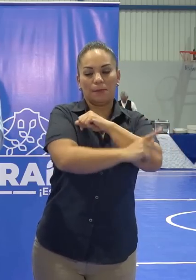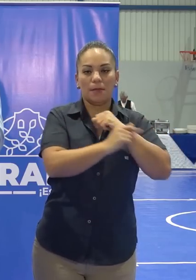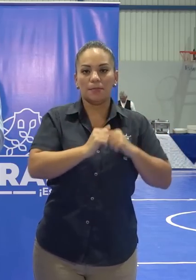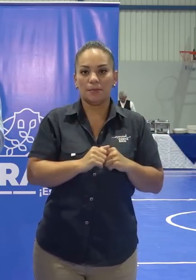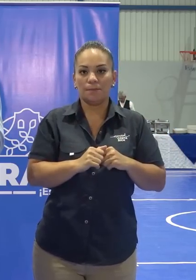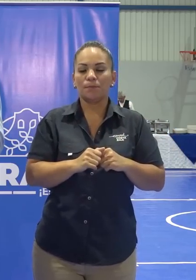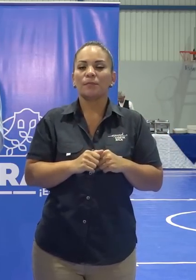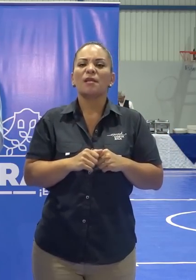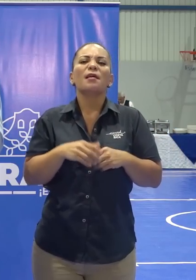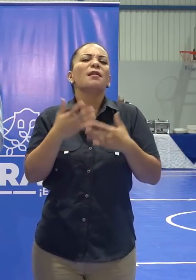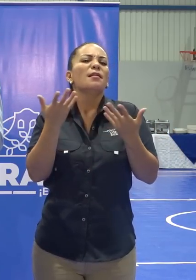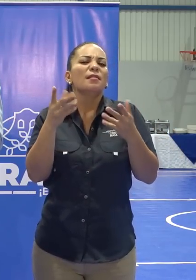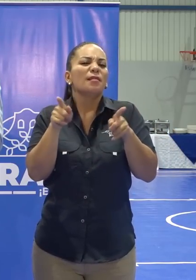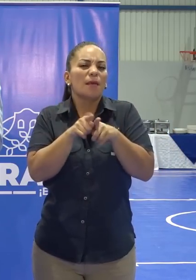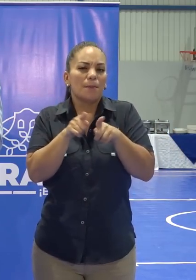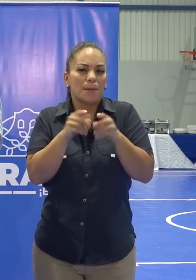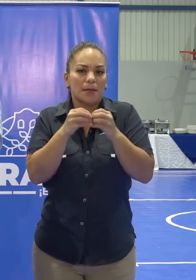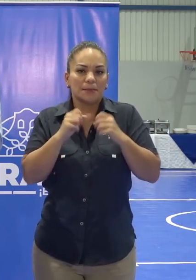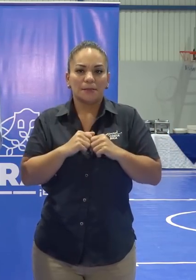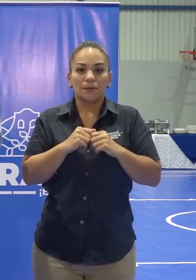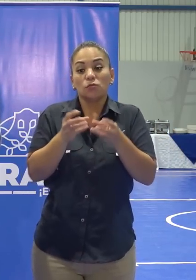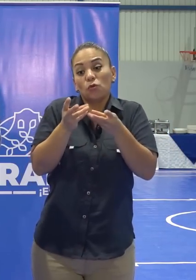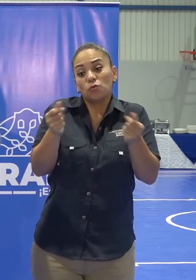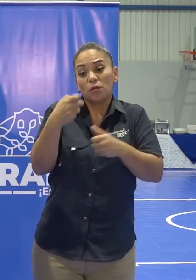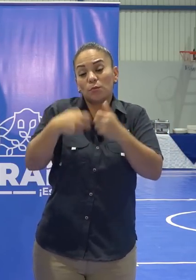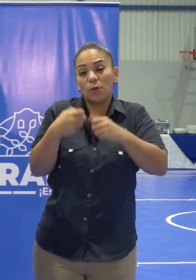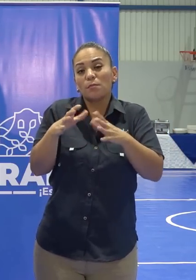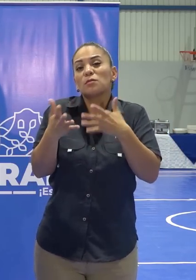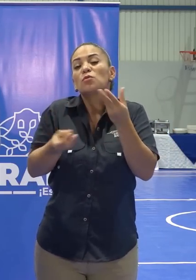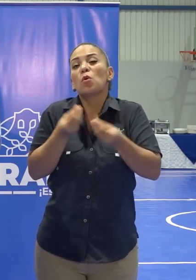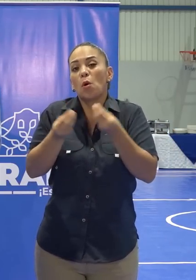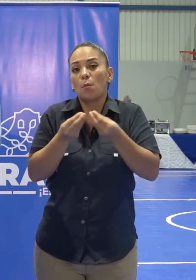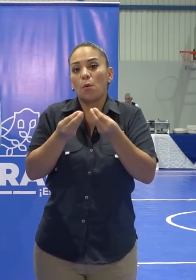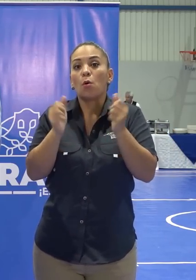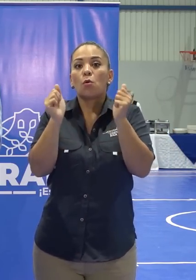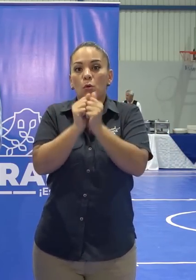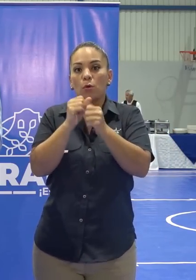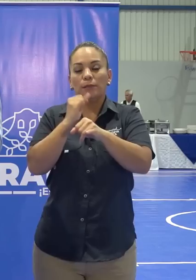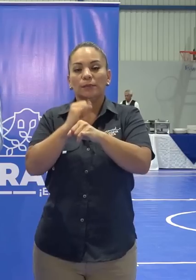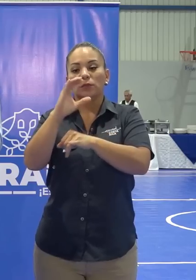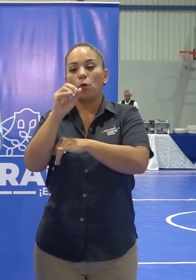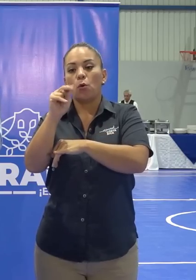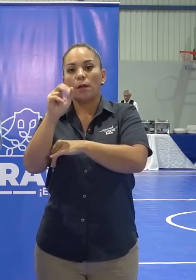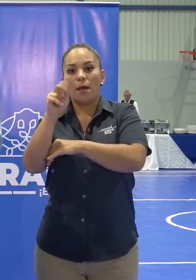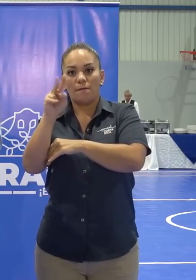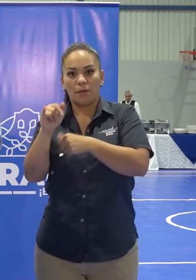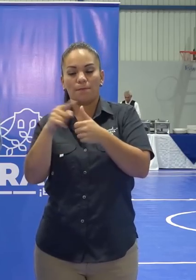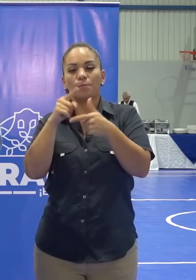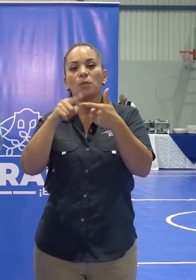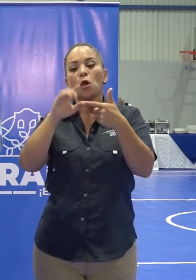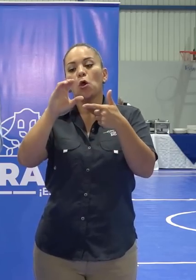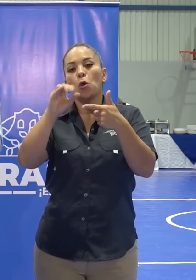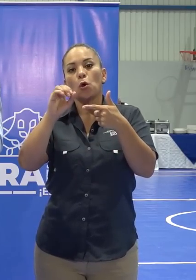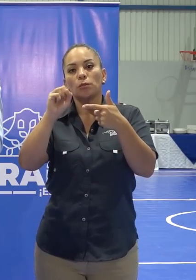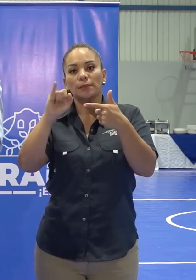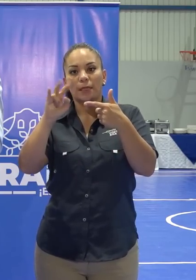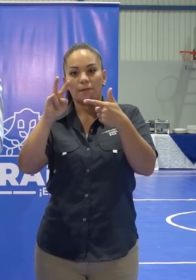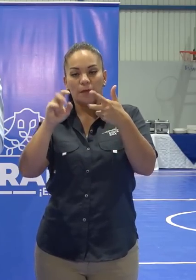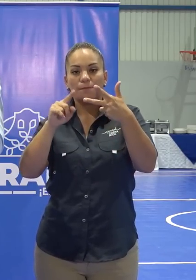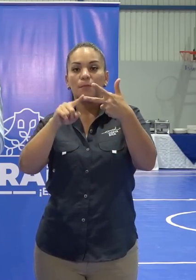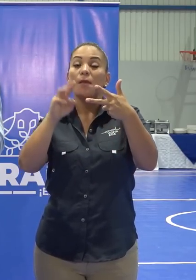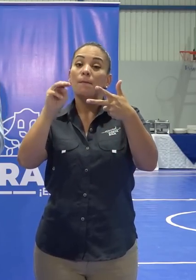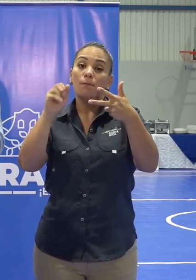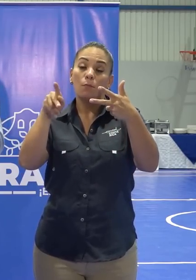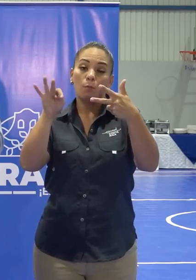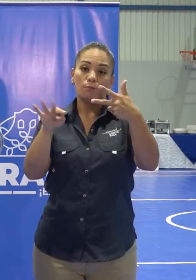hacer? Solucionar los problemas que tenemos con CONAVI, con COSEVI y toda la parte del Ministerio de Obras